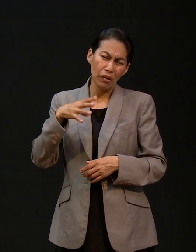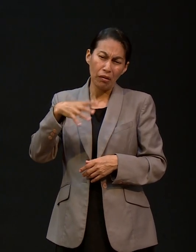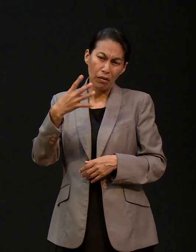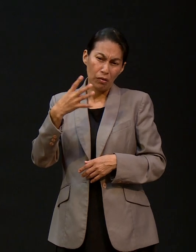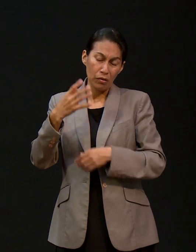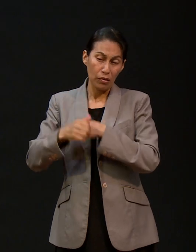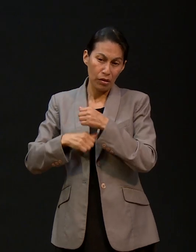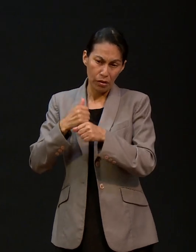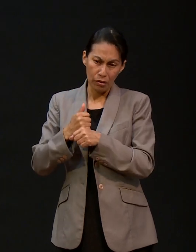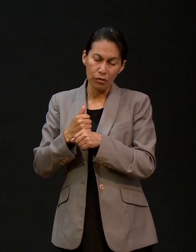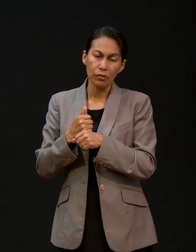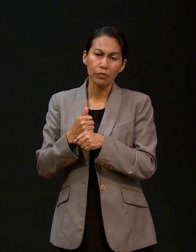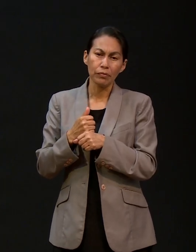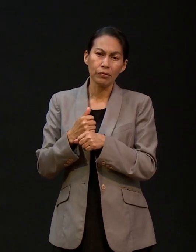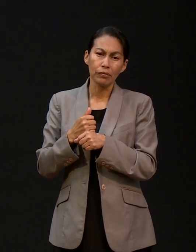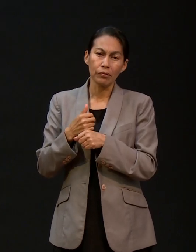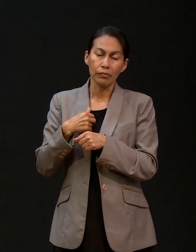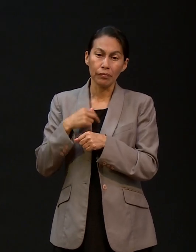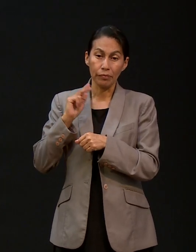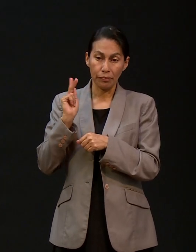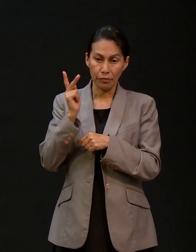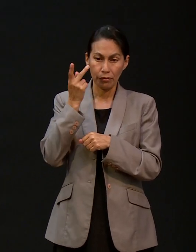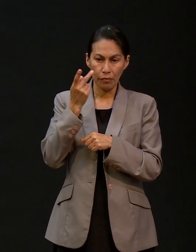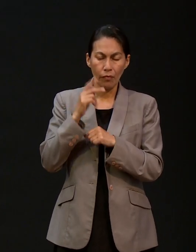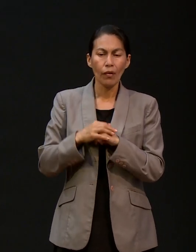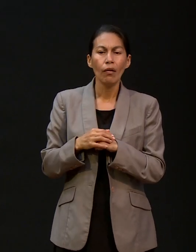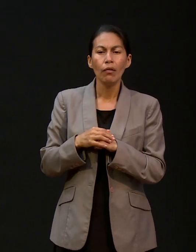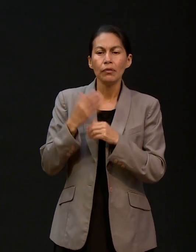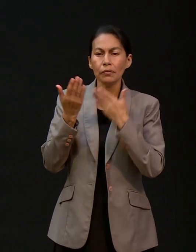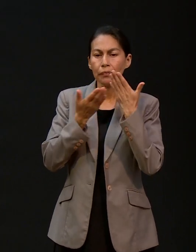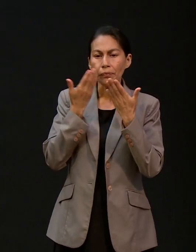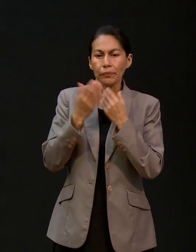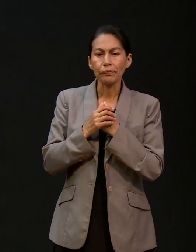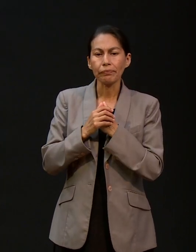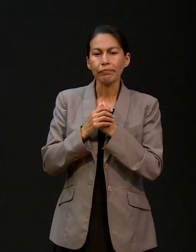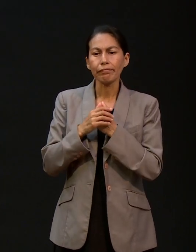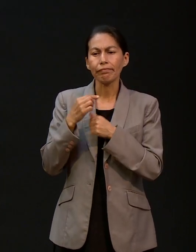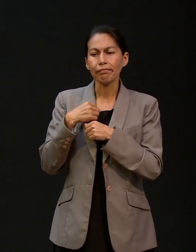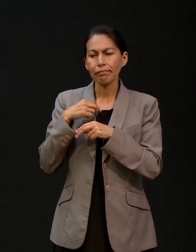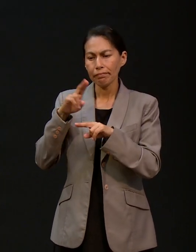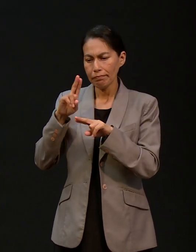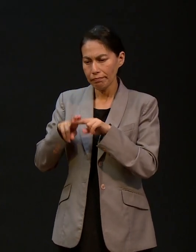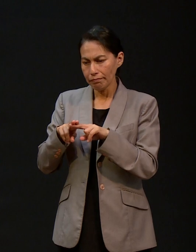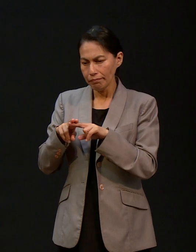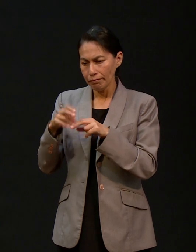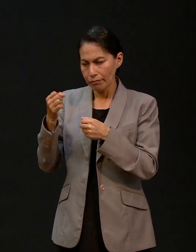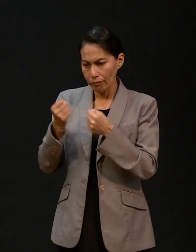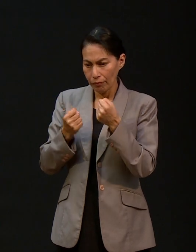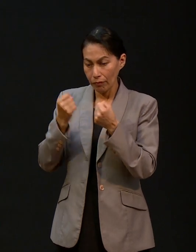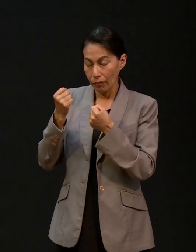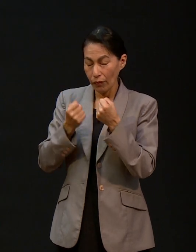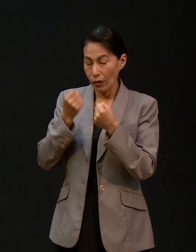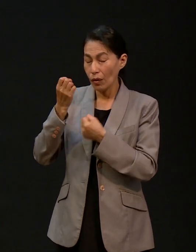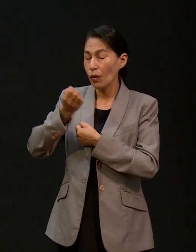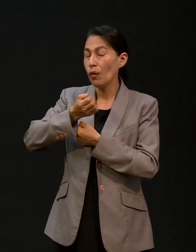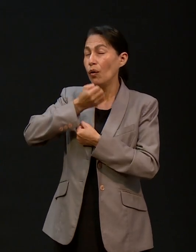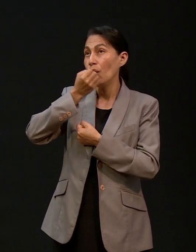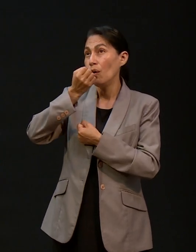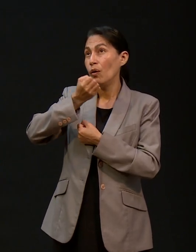15 años. Adolescente. Adolescente en la preparatoria. Y ahí yo me acuerdo que sentado en el carro me concentré y